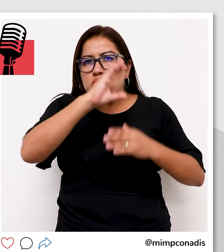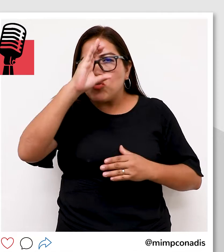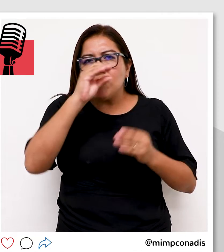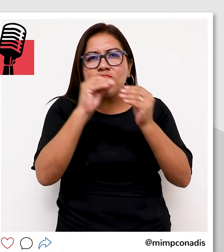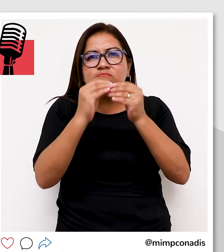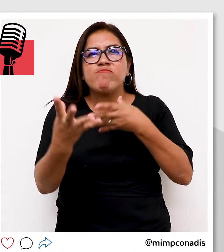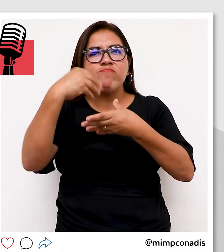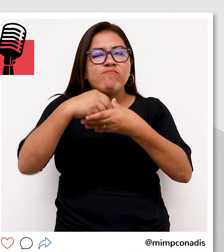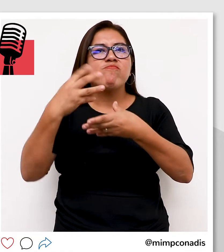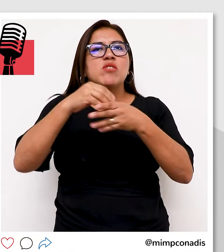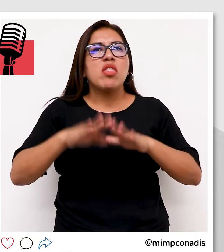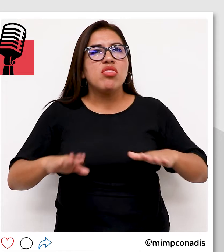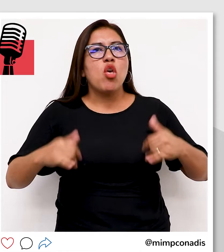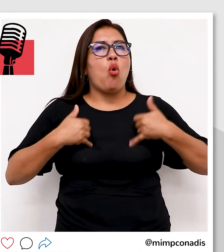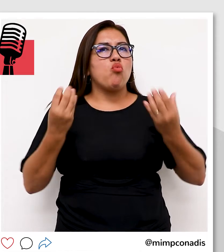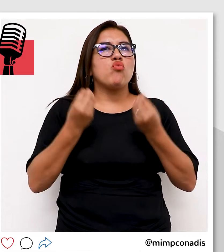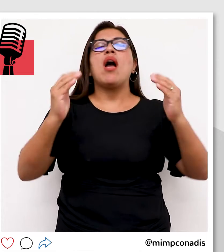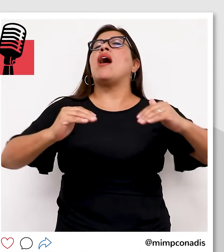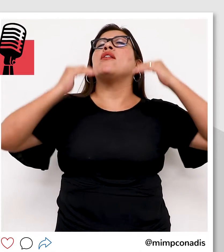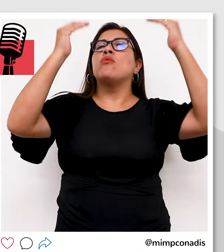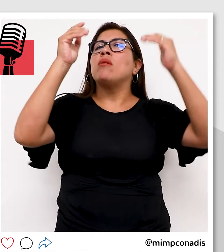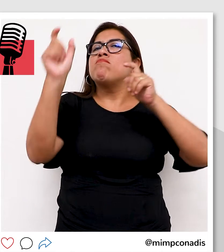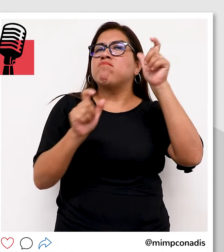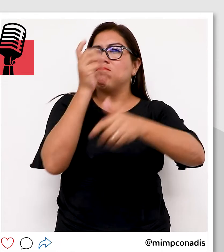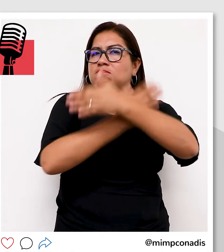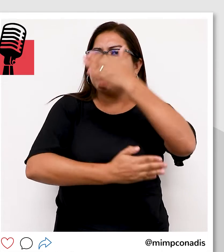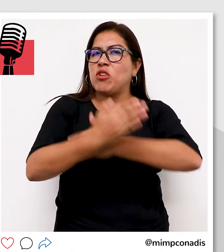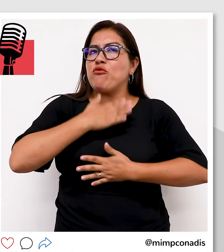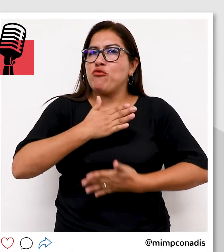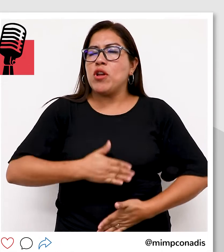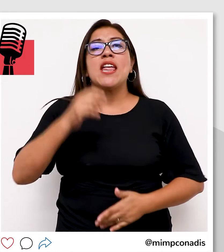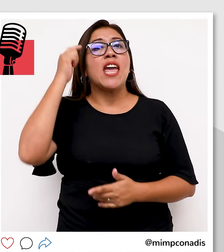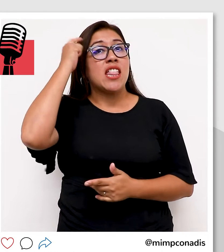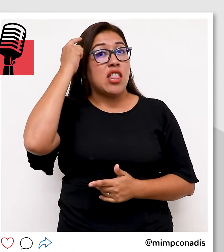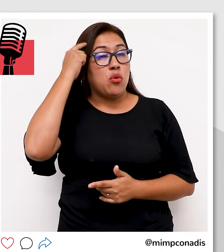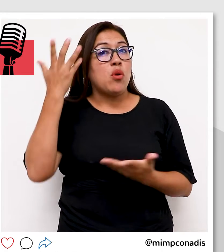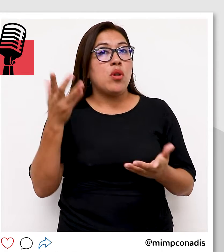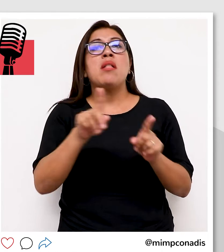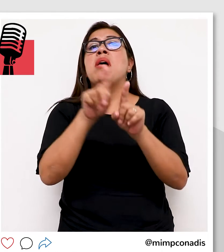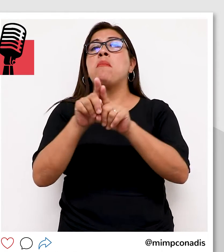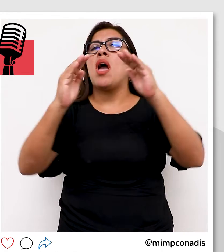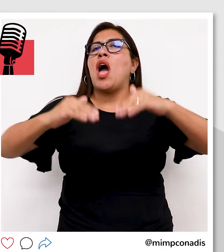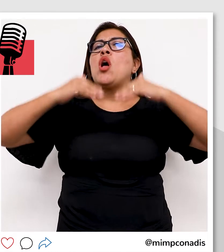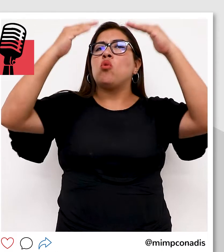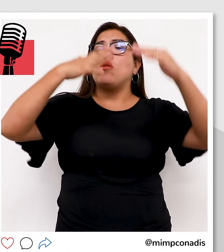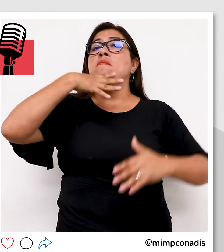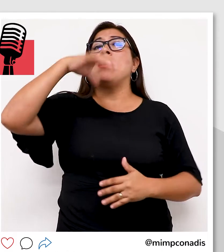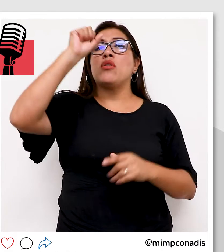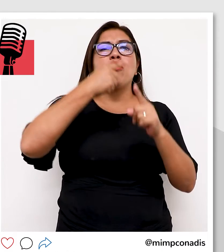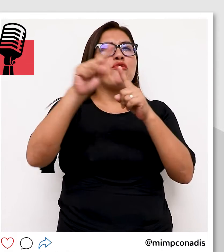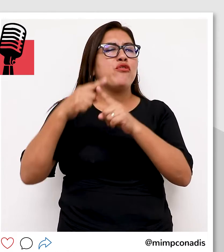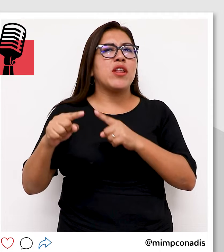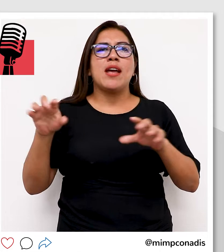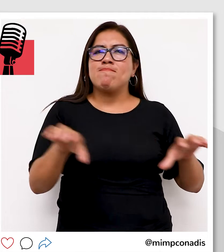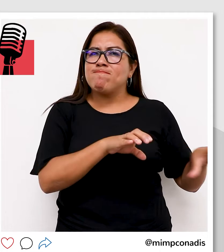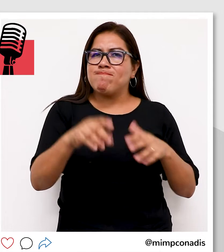niños, niñas, adolescentes, adultos, personas con discapacidad física e intelectual, así como adultos mayores en las